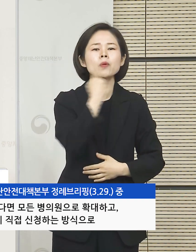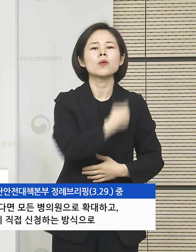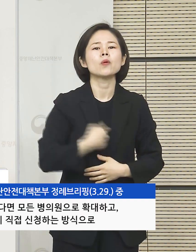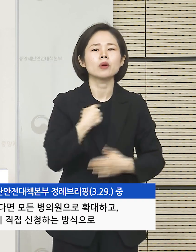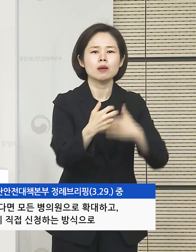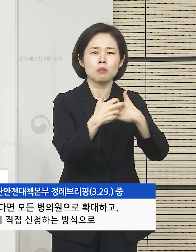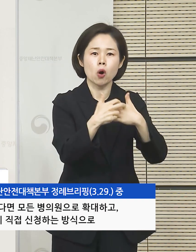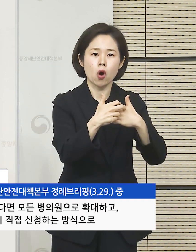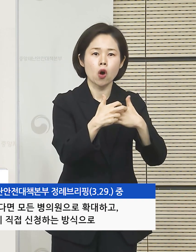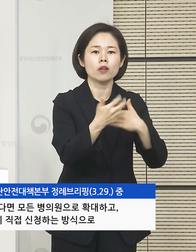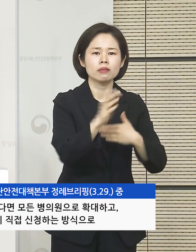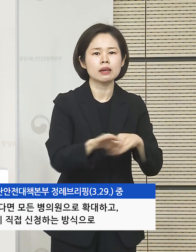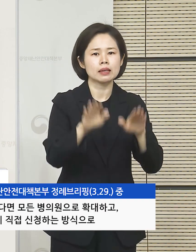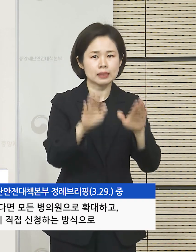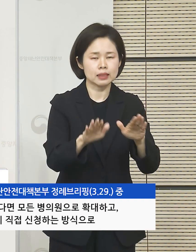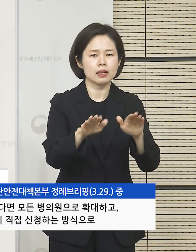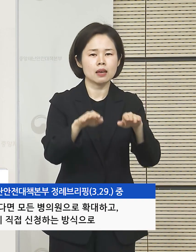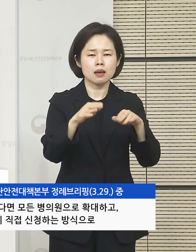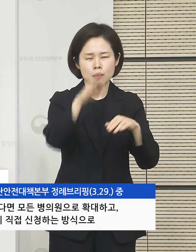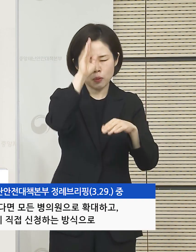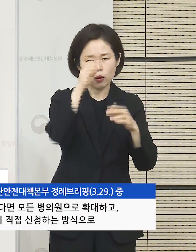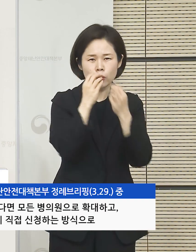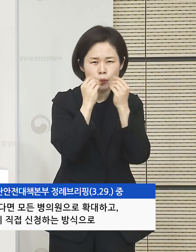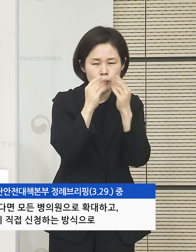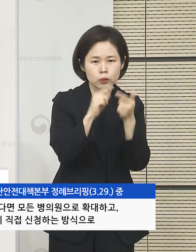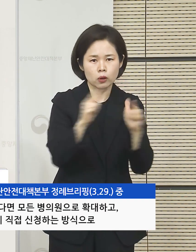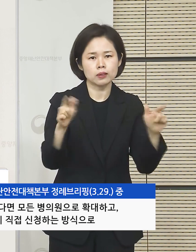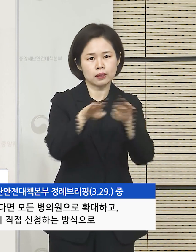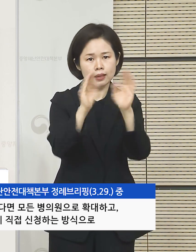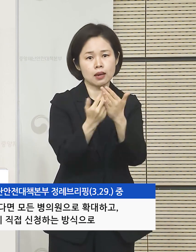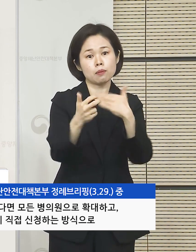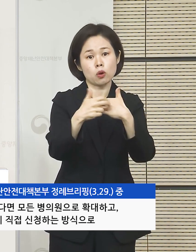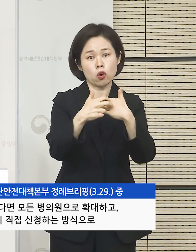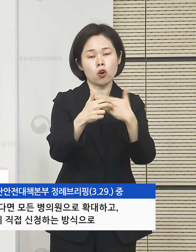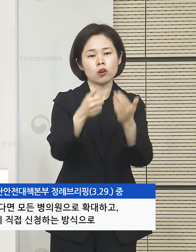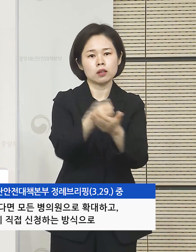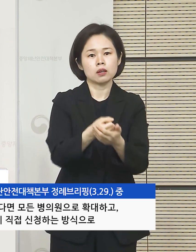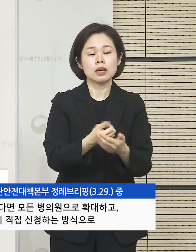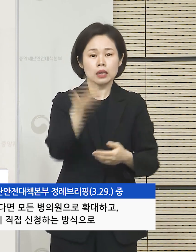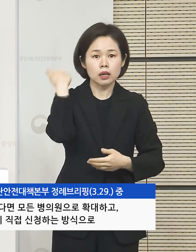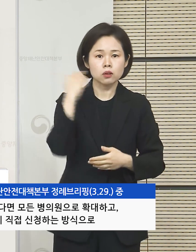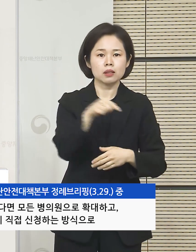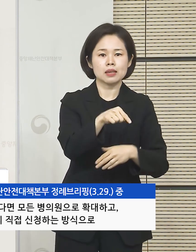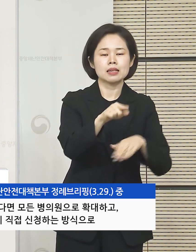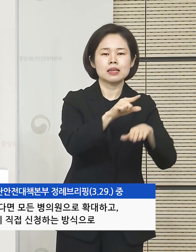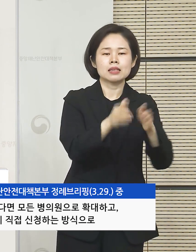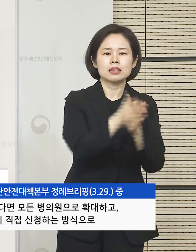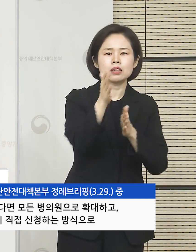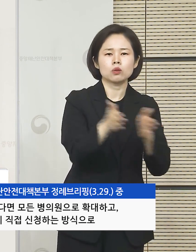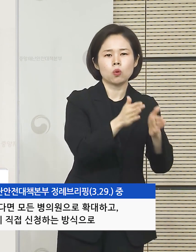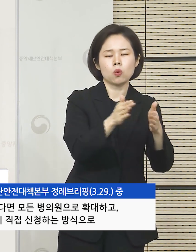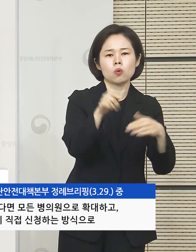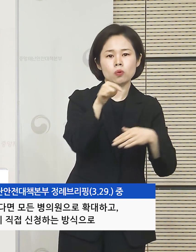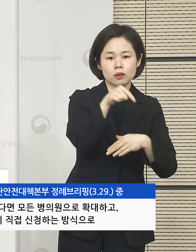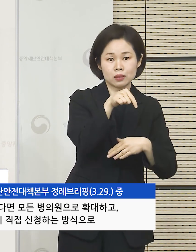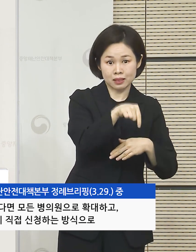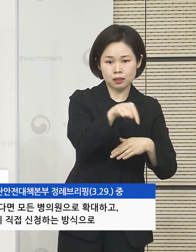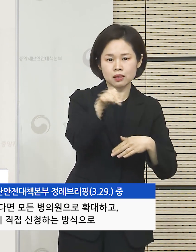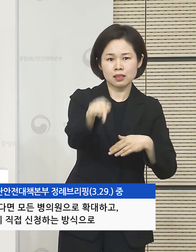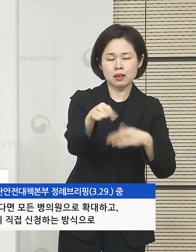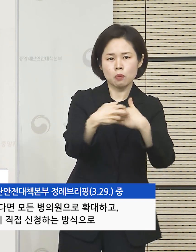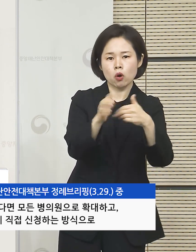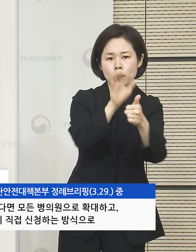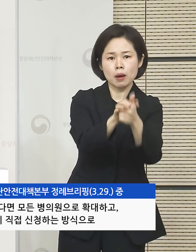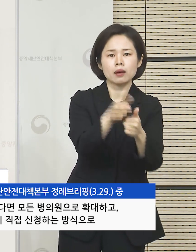외래진료센터를 기존에는 호흡기 질환 중심으로 해왔다면 모든 병의원으로 확대하고 절차도 기존에는 시도 지정을